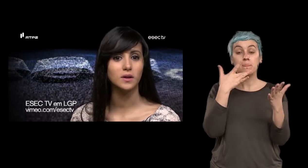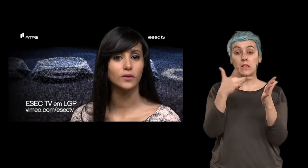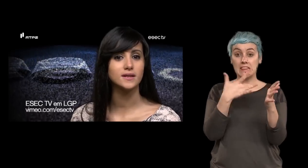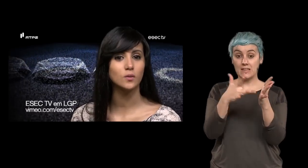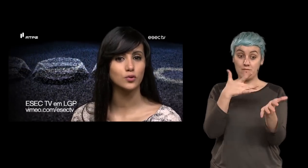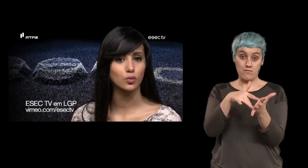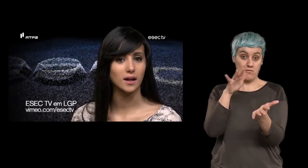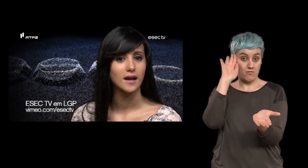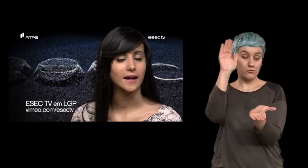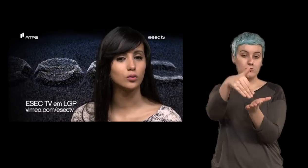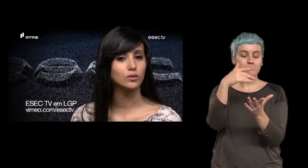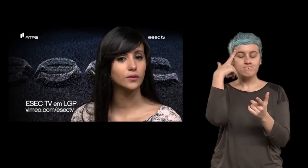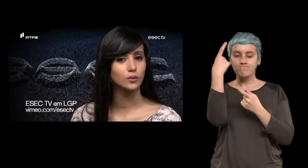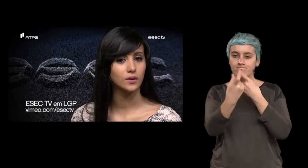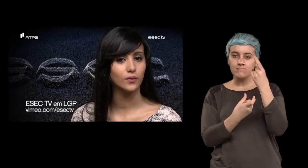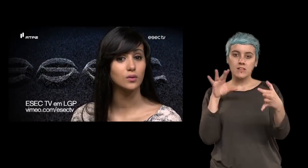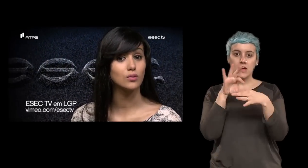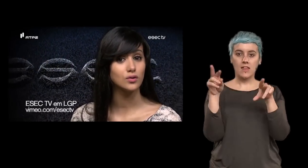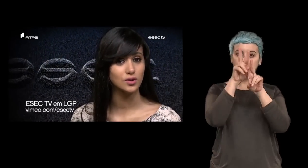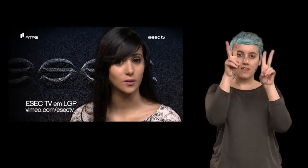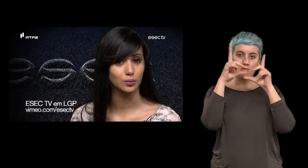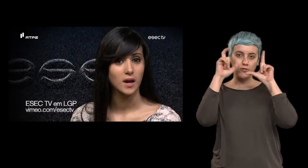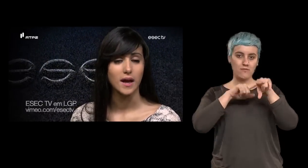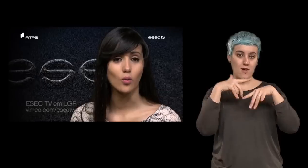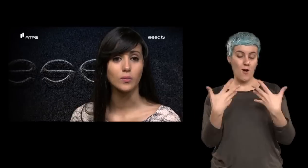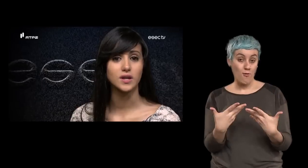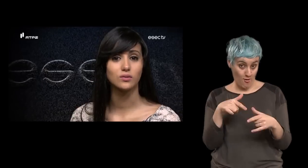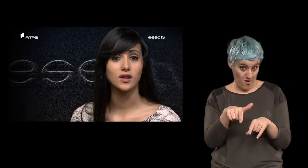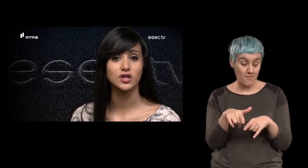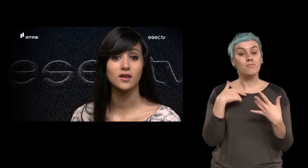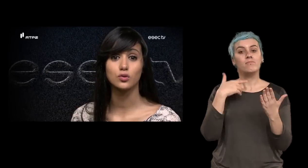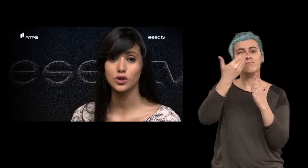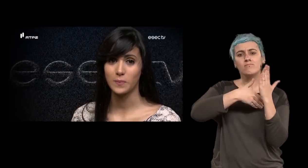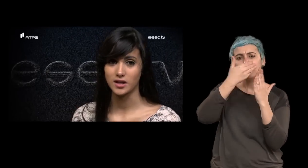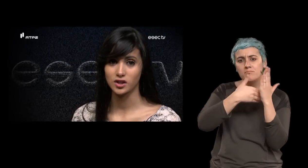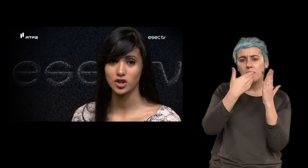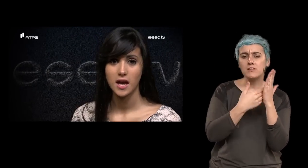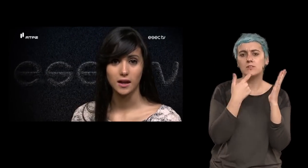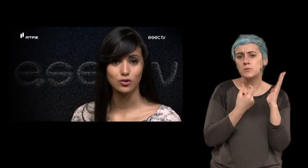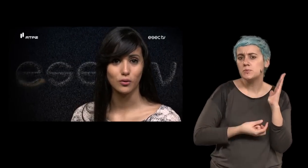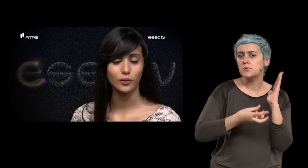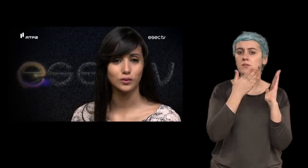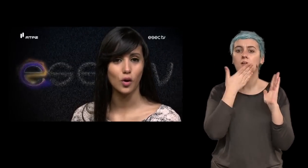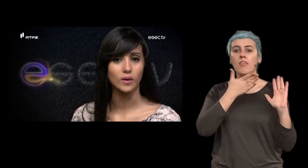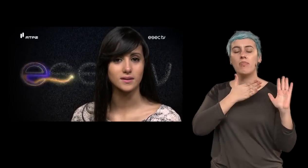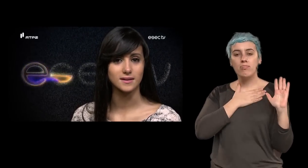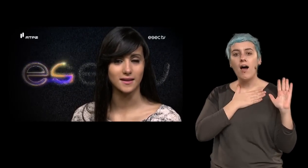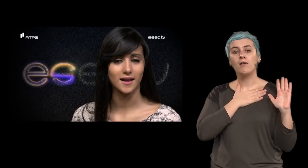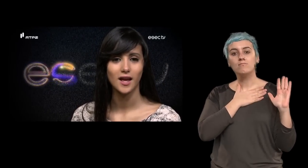uma reflexão pessoal em torno da fotografia no nosso tempo. É um objeto que excede as suas páginas e nos confronta com a necessidade